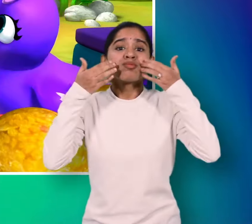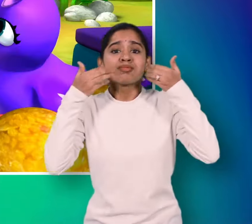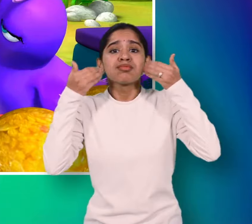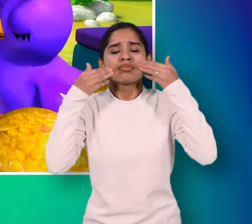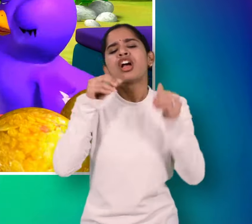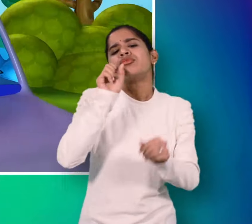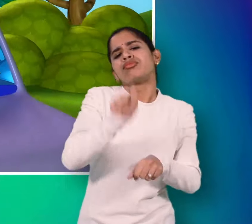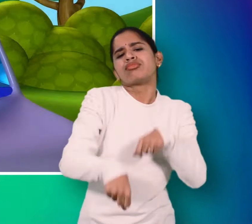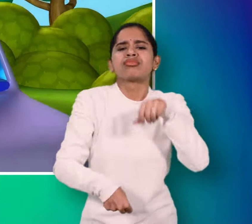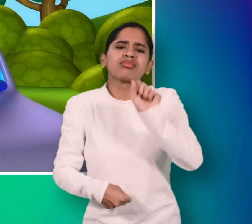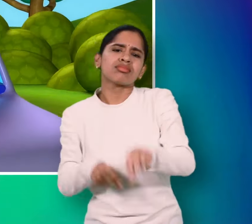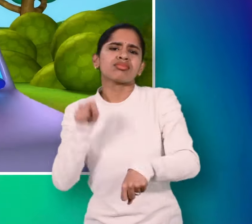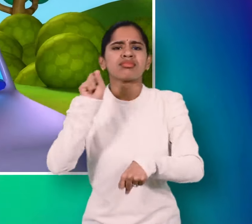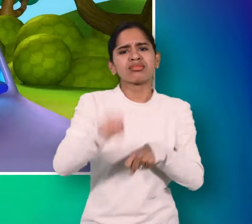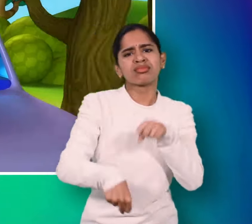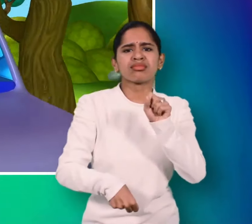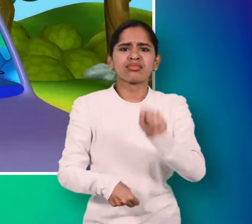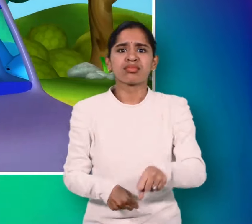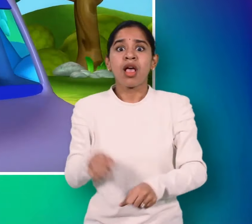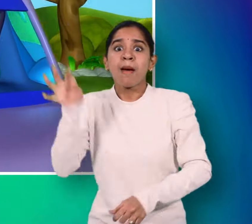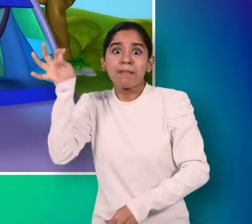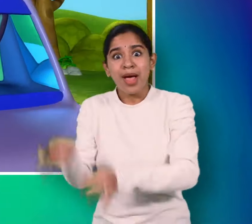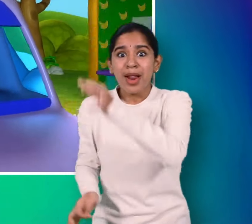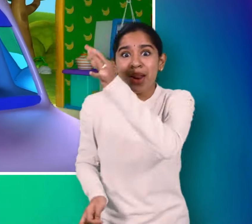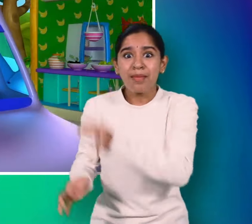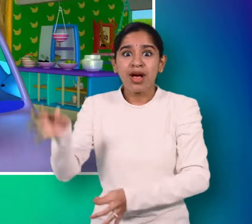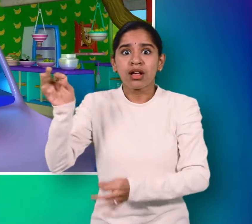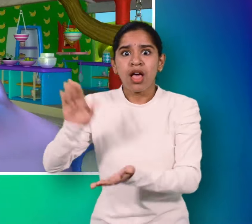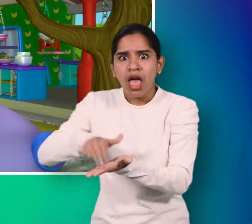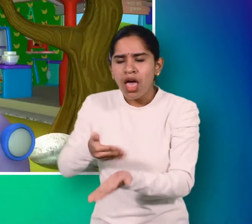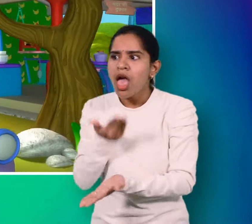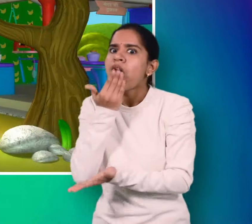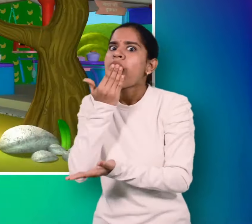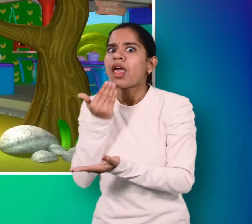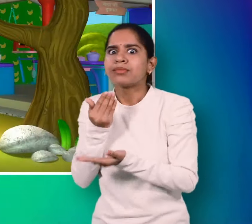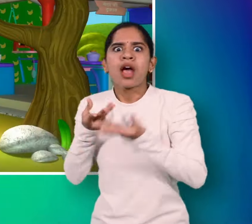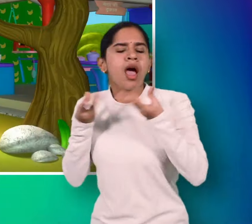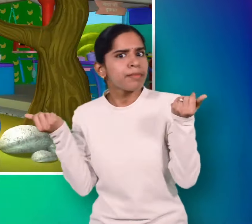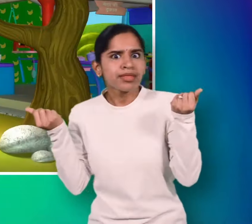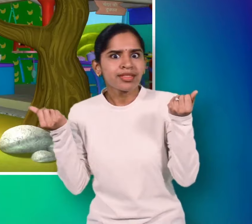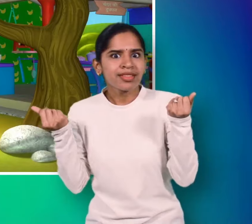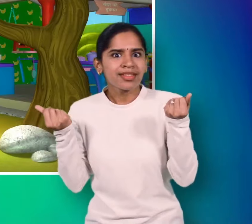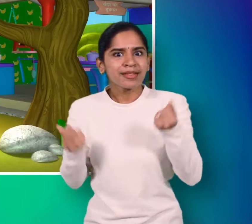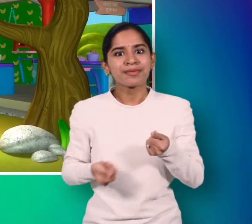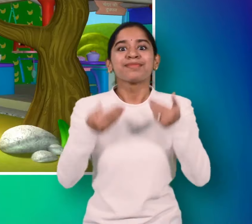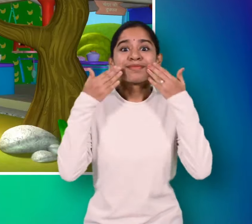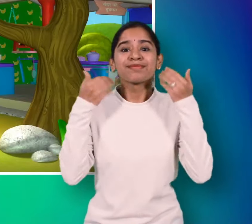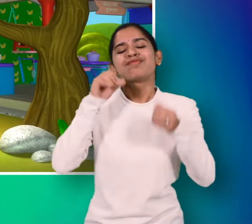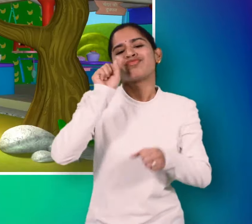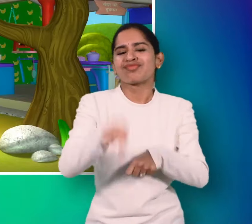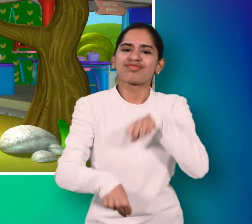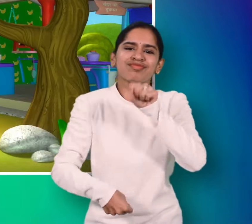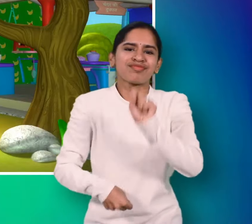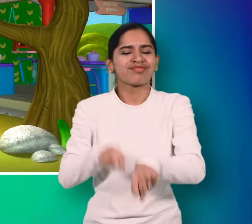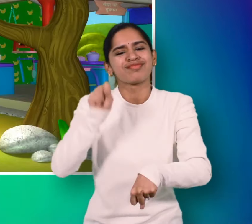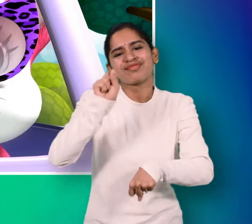खुमक खुमक कर बिल्ली आय, उसने चटकी सारी मलाई खुमक खुमक कर